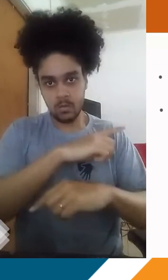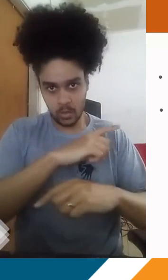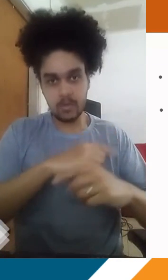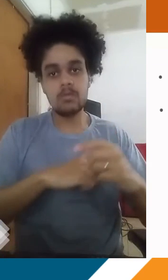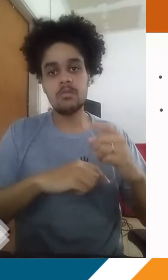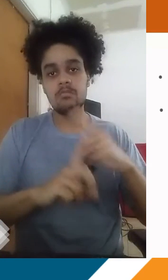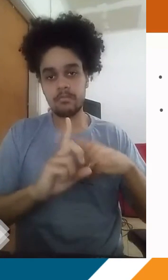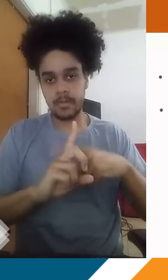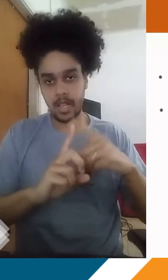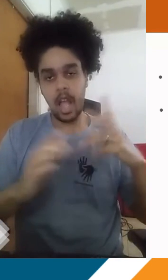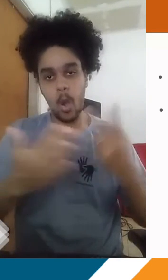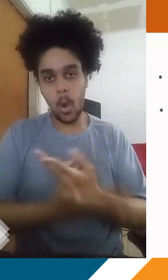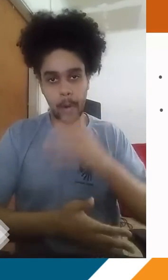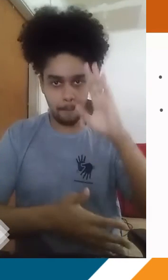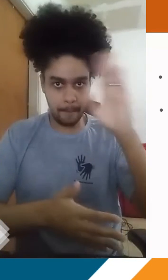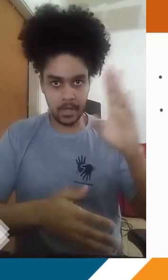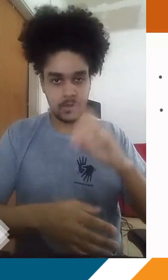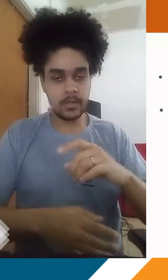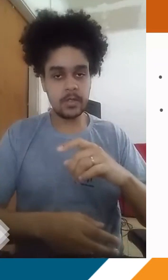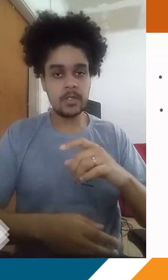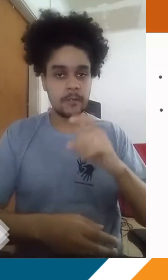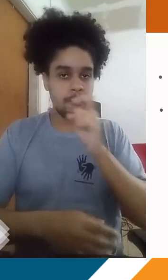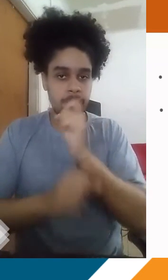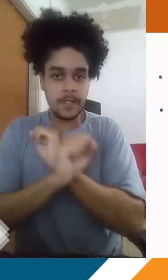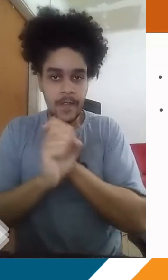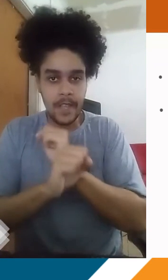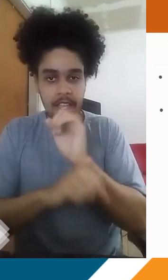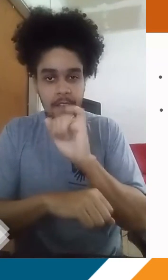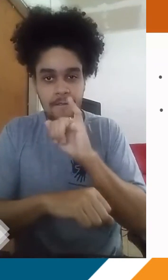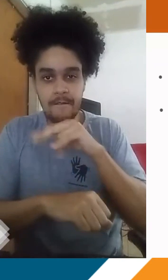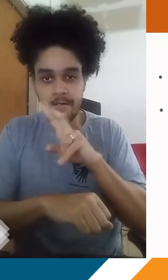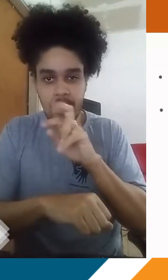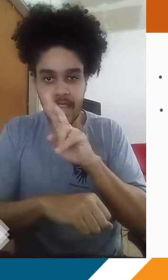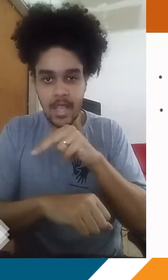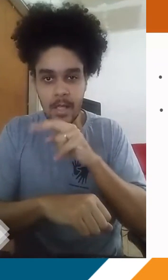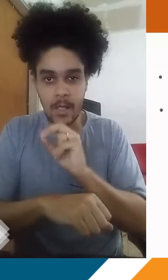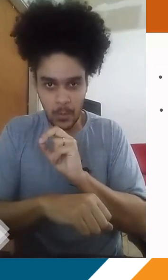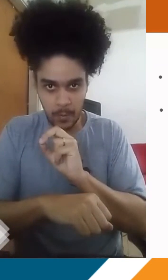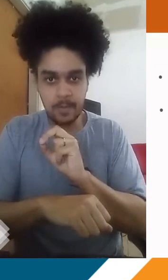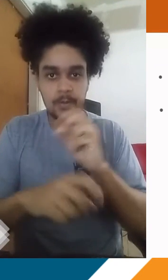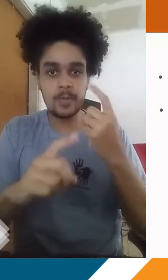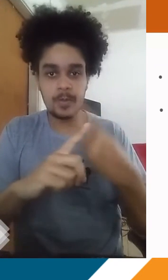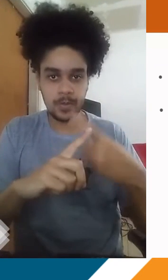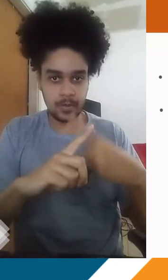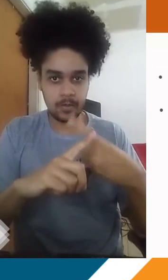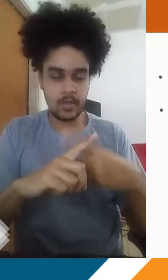inversão tende a acontecer principalmente durante o inverno. Por quais motivos, Monique? Primeiro,